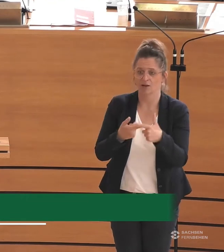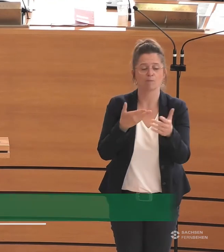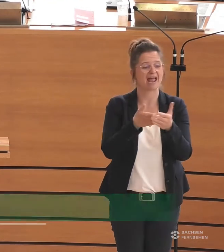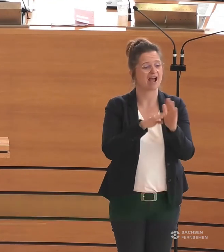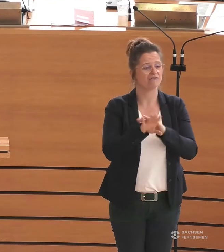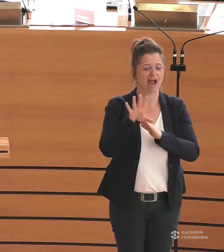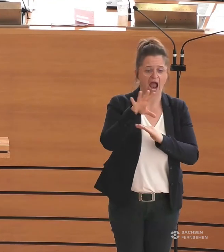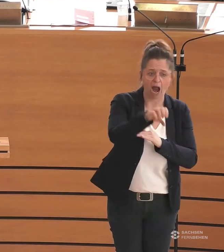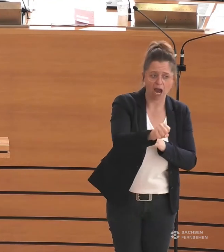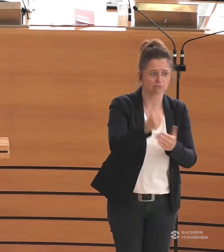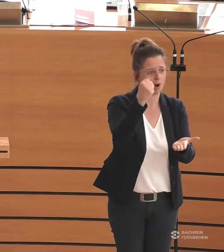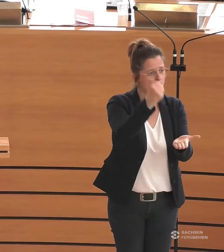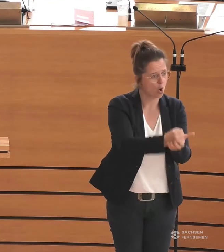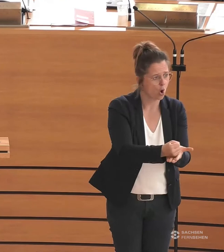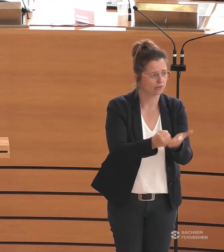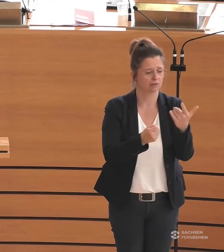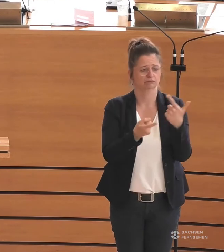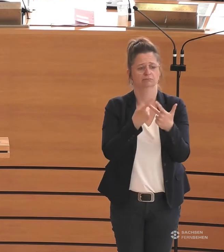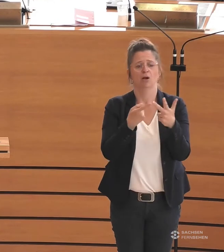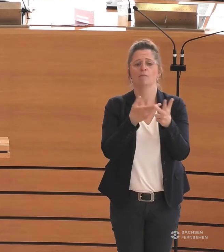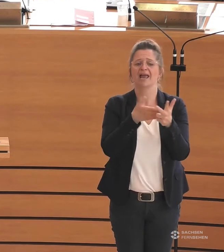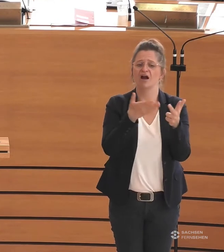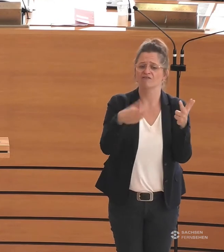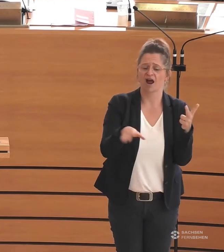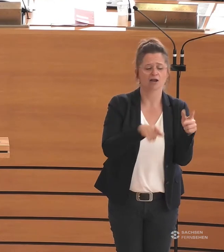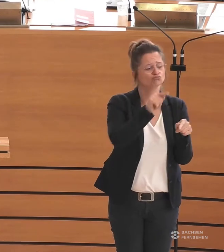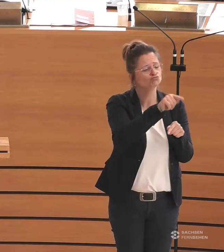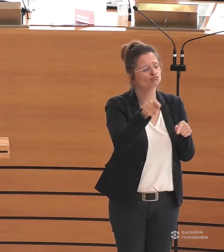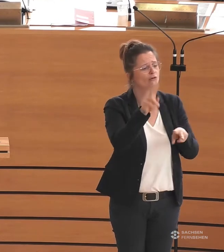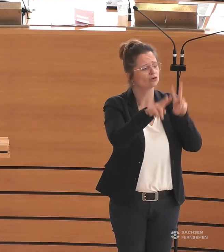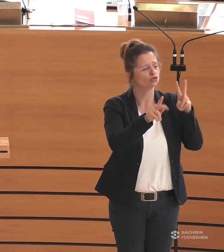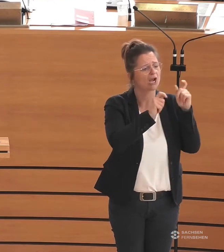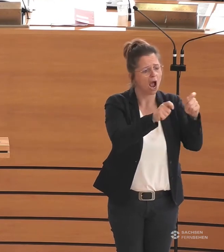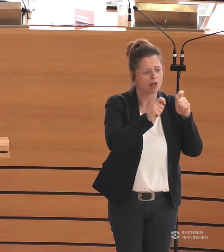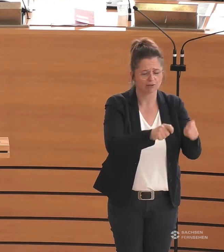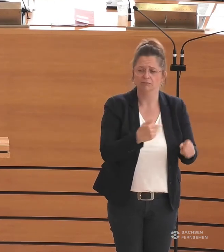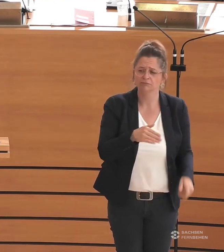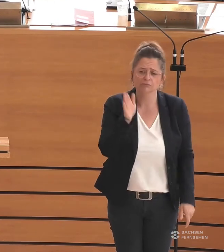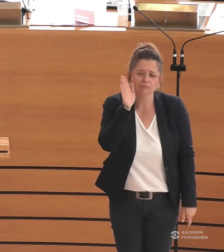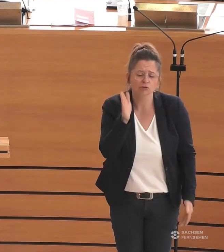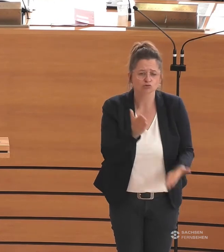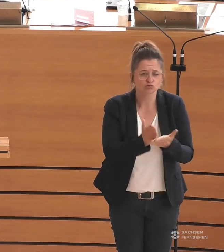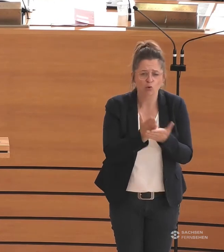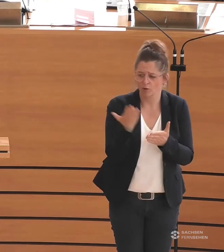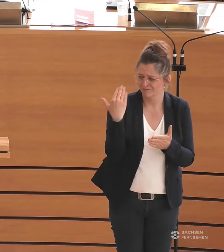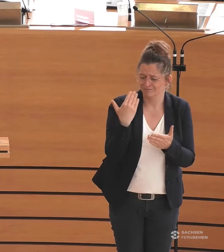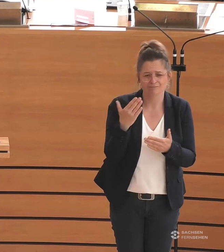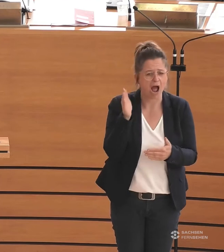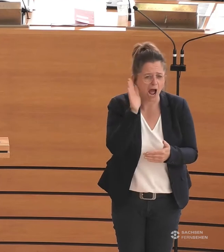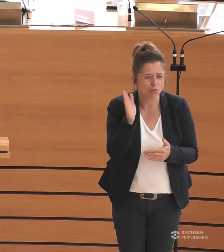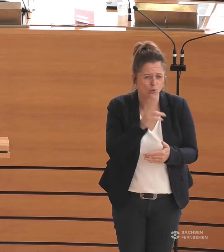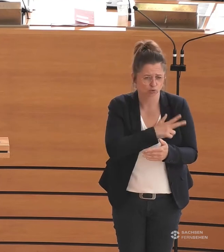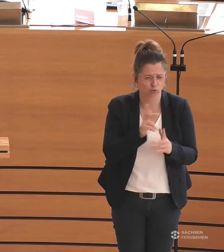Erreichbarkeit von Behörden, Barrierefreiheit bei verschiedenen Anträgen. Wir haben es schon mal gehört bei einer Anhörung im